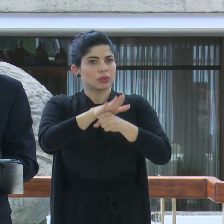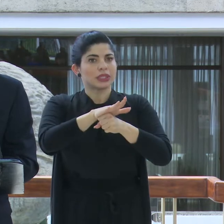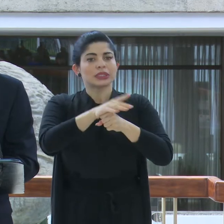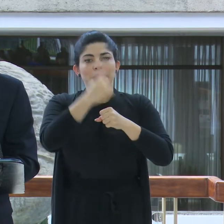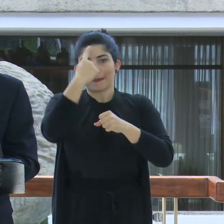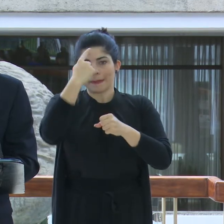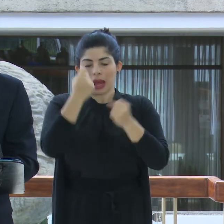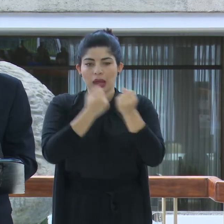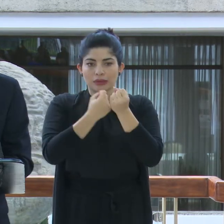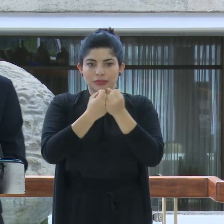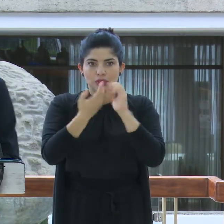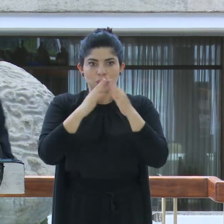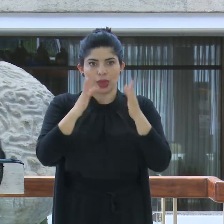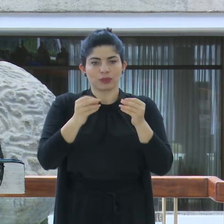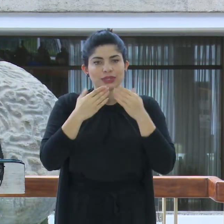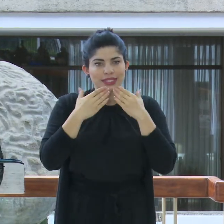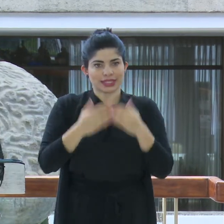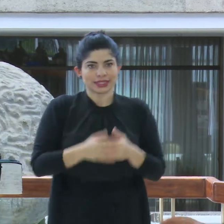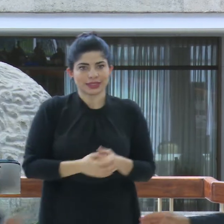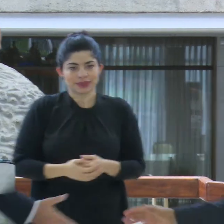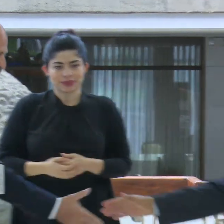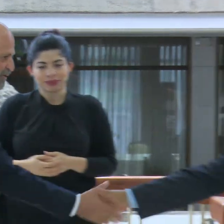para con los ciudadanos. Muchas gracias.